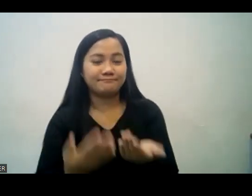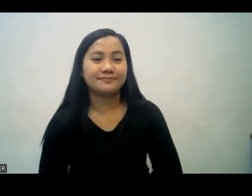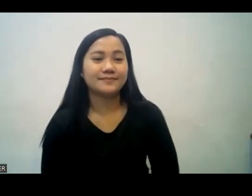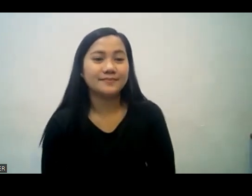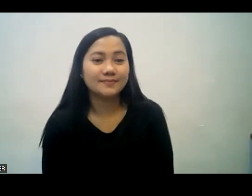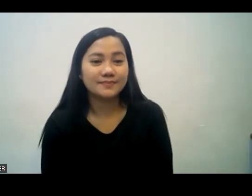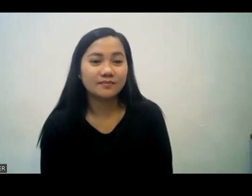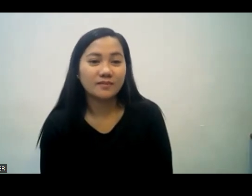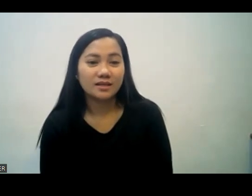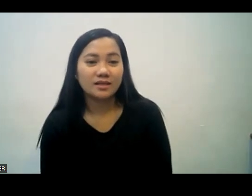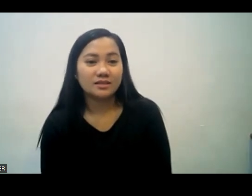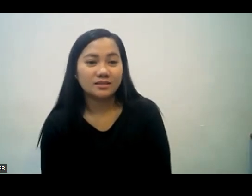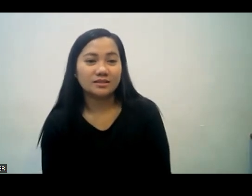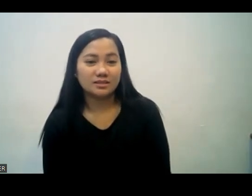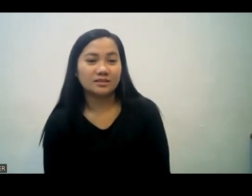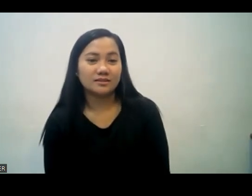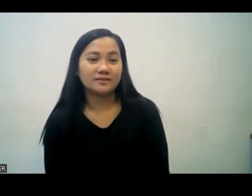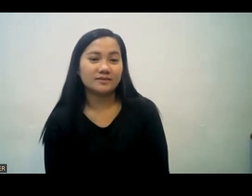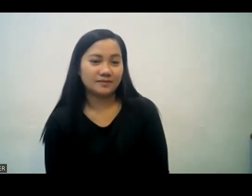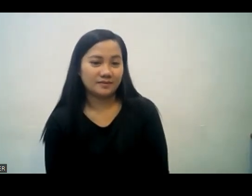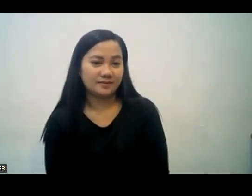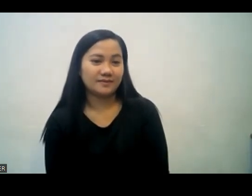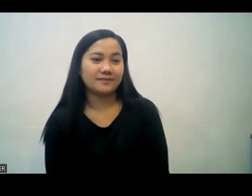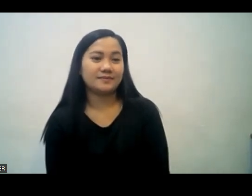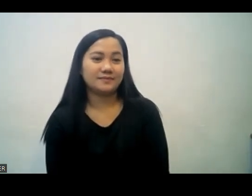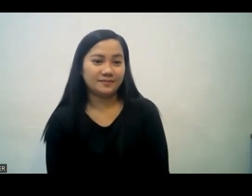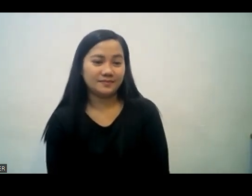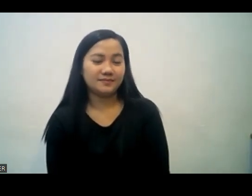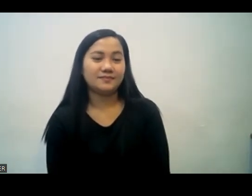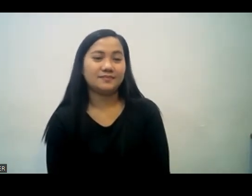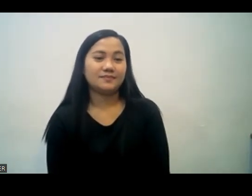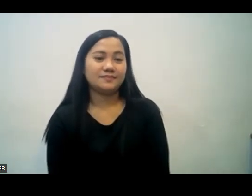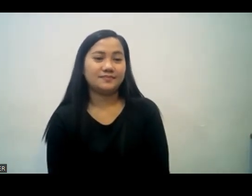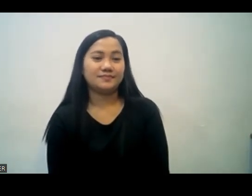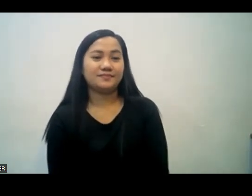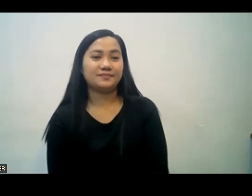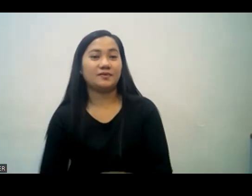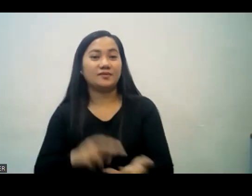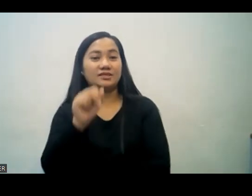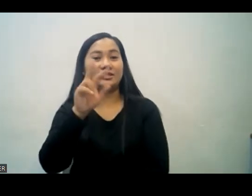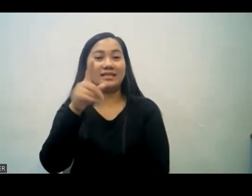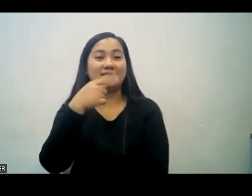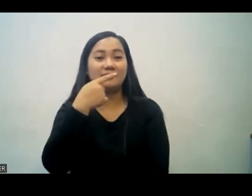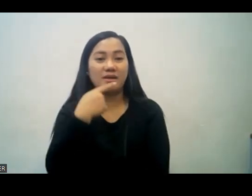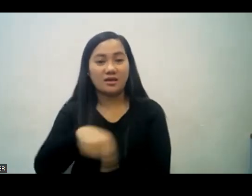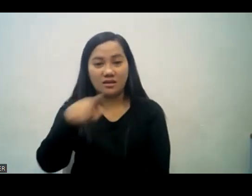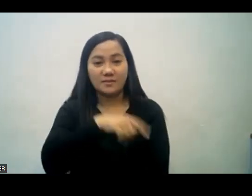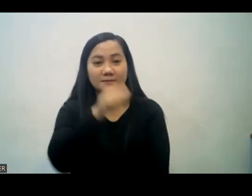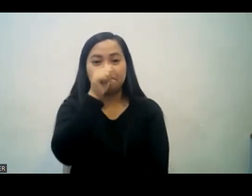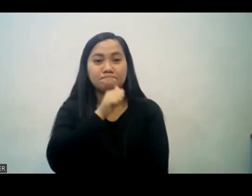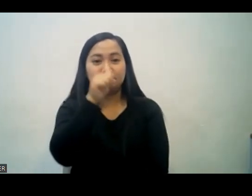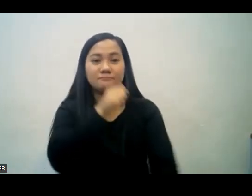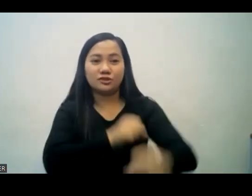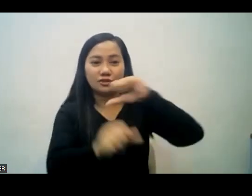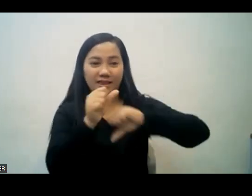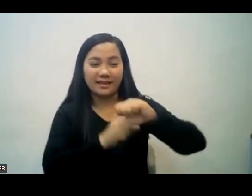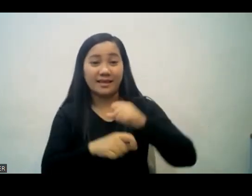forgave you, so you also must too. Kaya sinabi nga po sa verse 13, pag tiisan ninyo ang isa't isa, kung ang sinuman